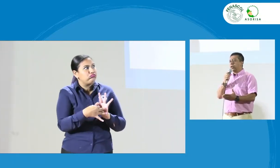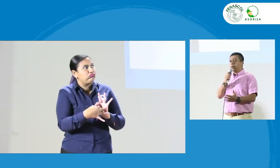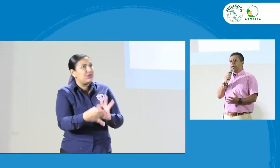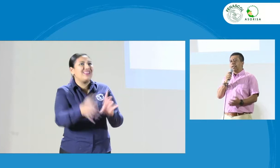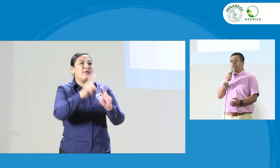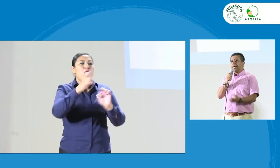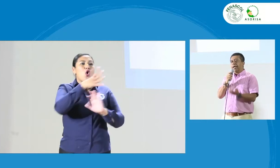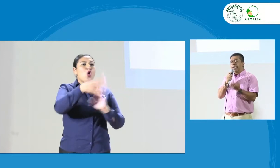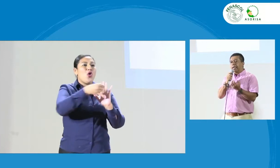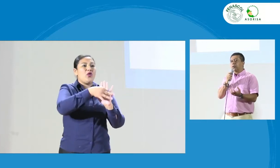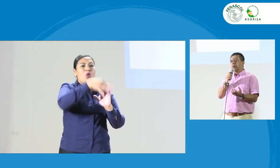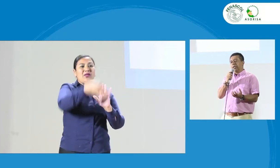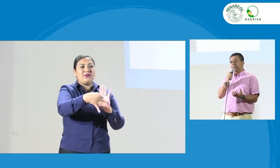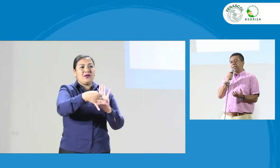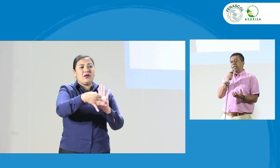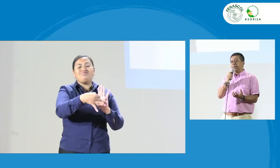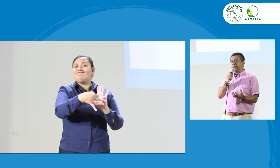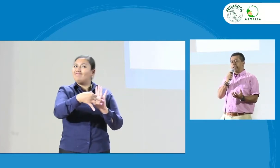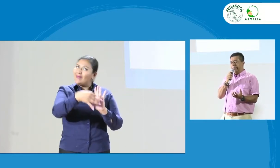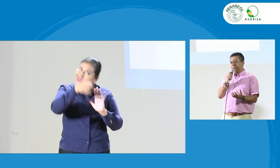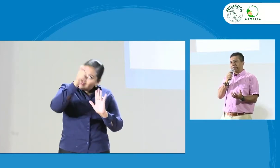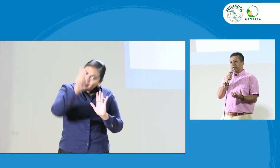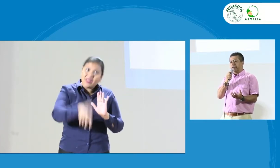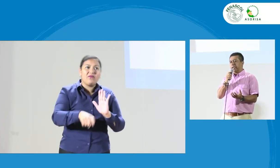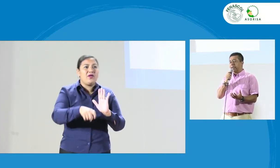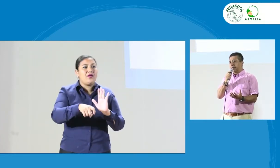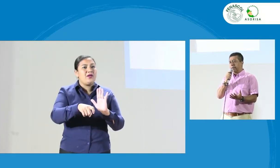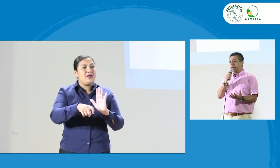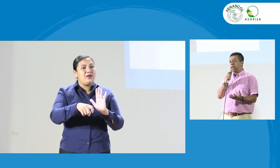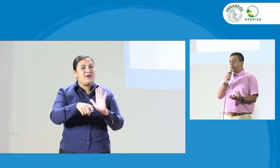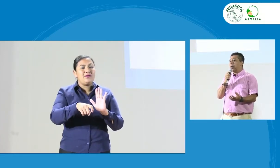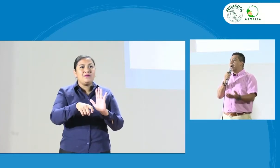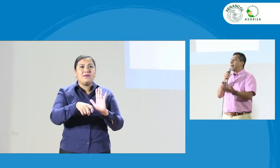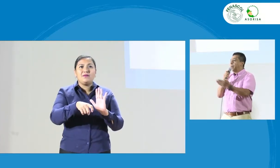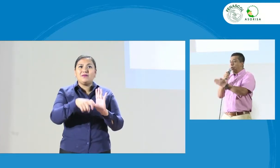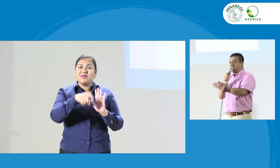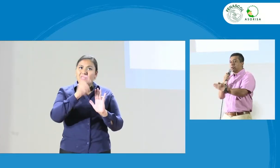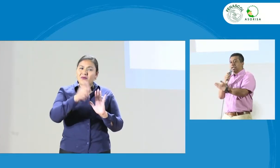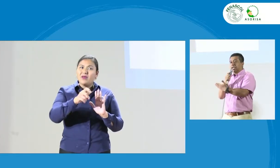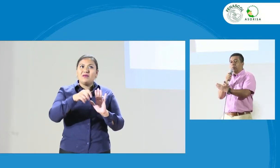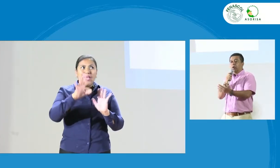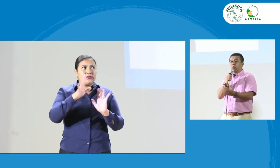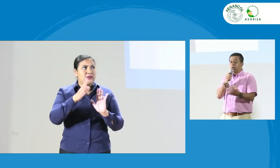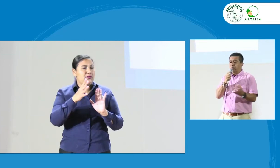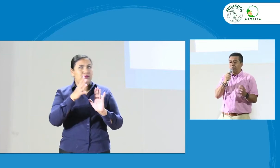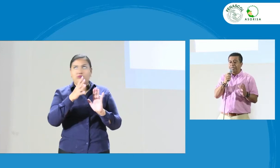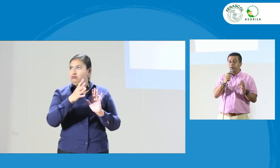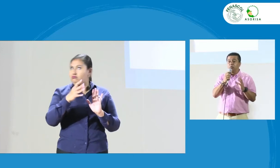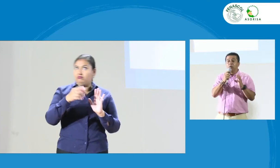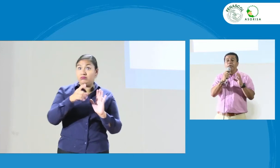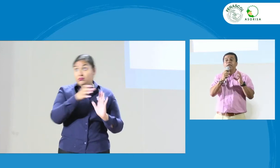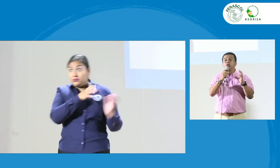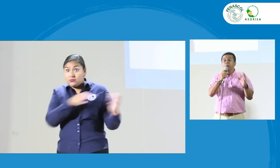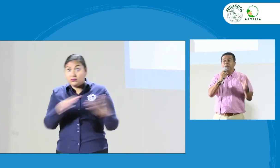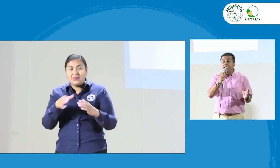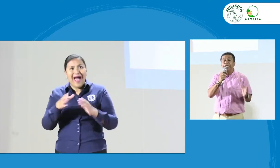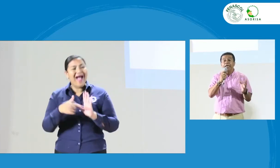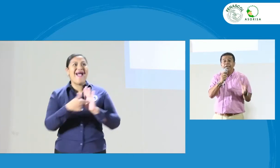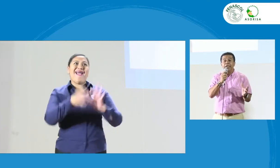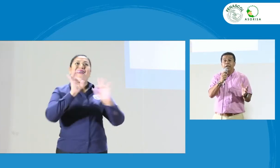En el tema del código de ética, eso es lo que tiene que hacerse relegado. Por eso sería bueno cuando hablan de conformar